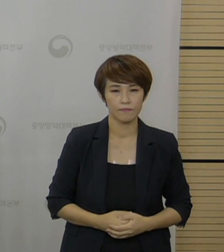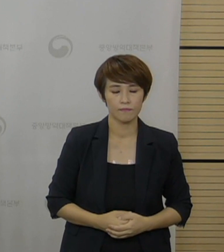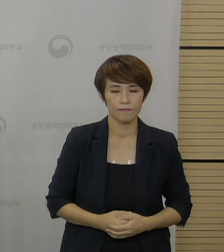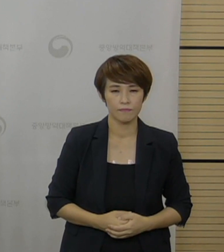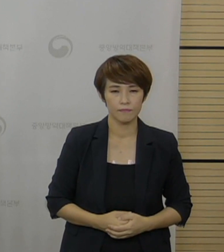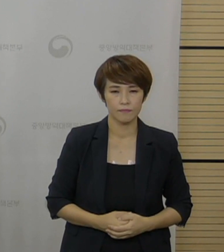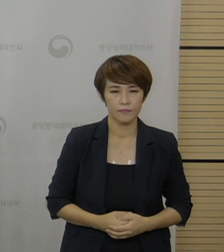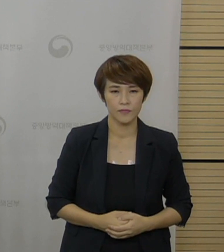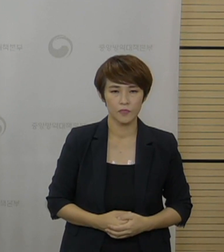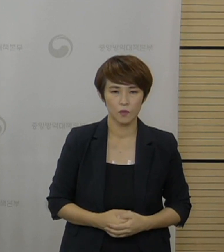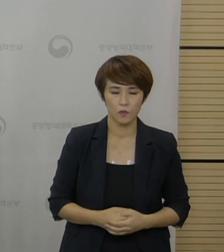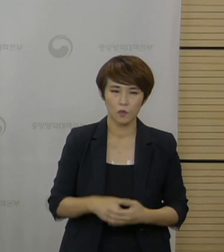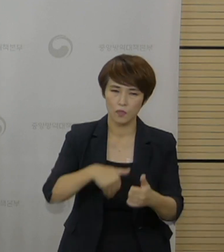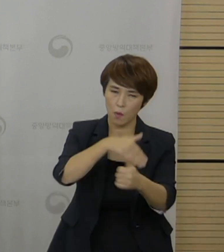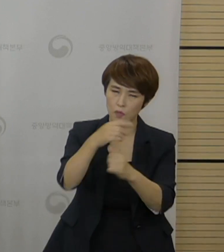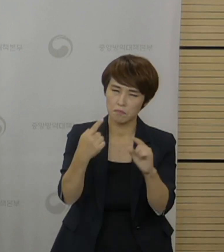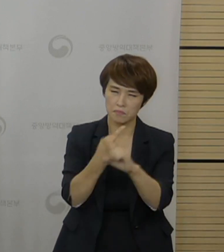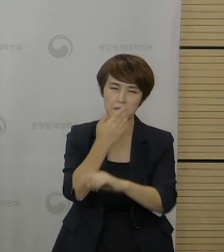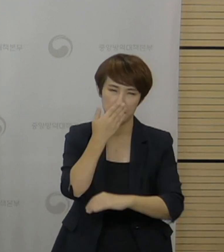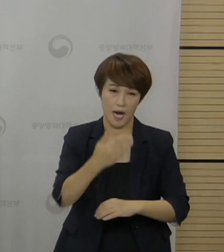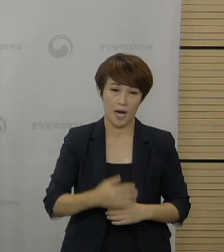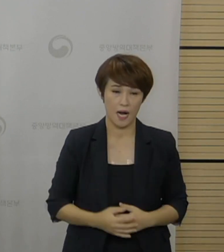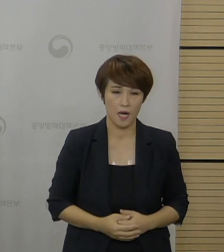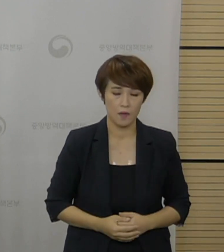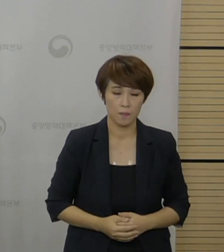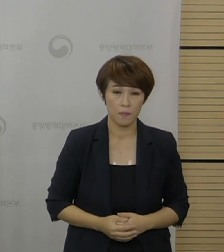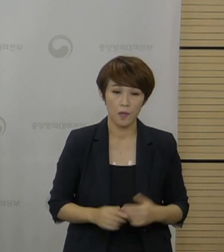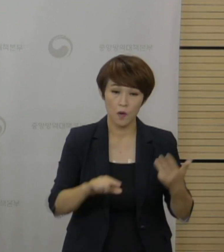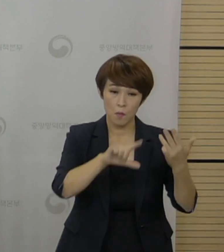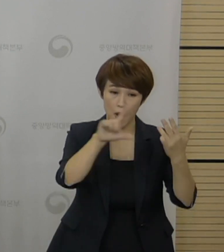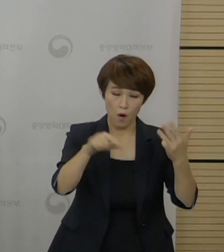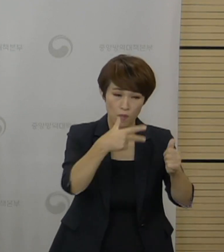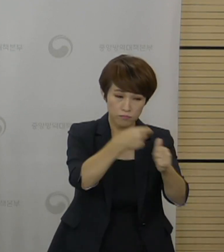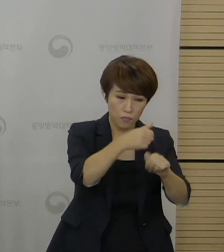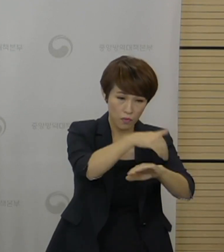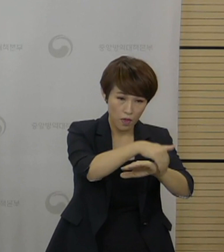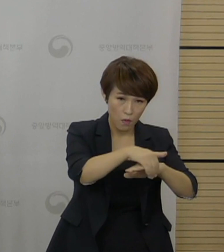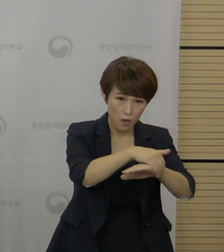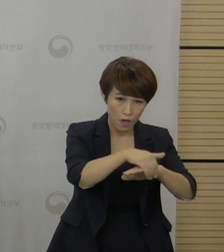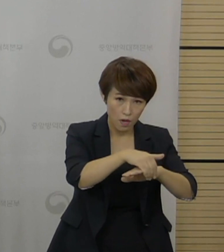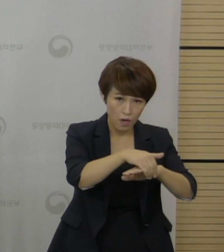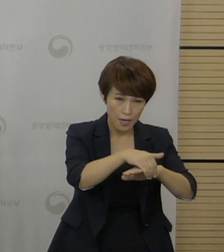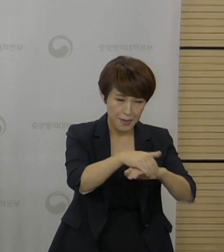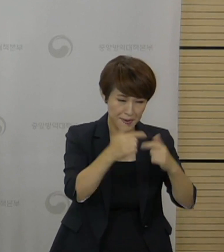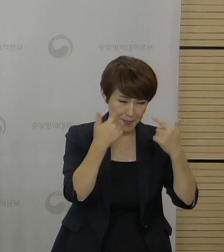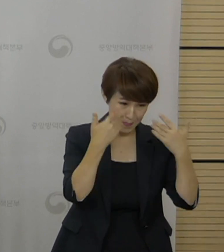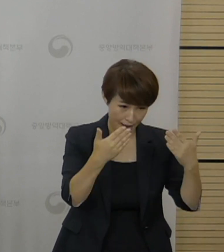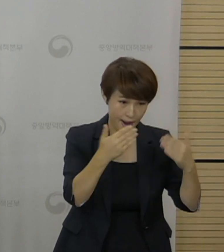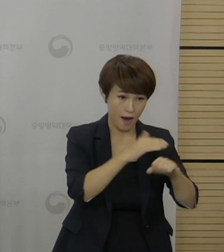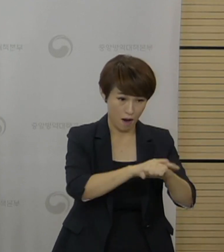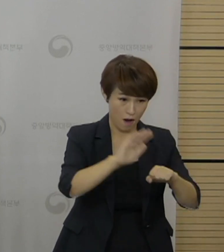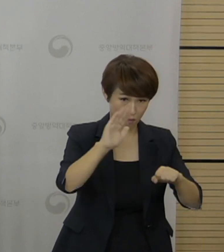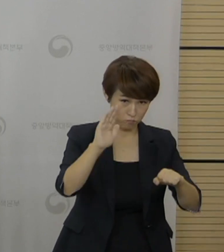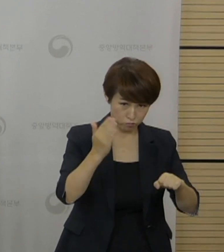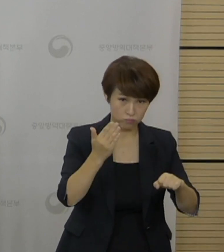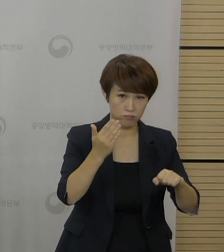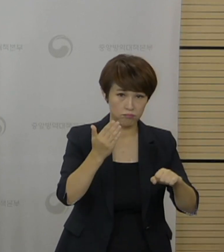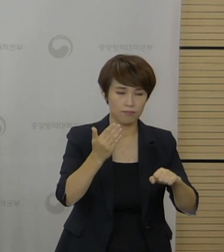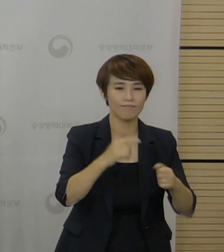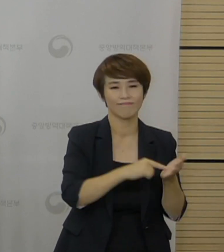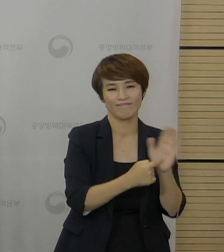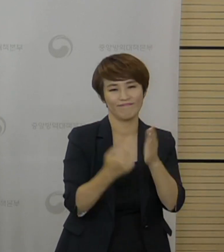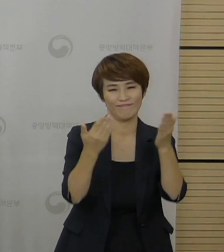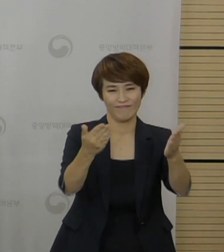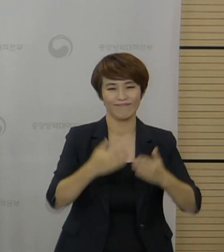때문에 변동이 가능할 것으로 보이고 8월 달 접종 계획이 이제 구체화되면 해당 계획에서 구체화해서 안내를